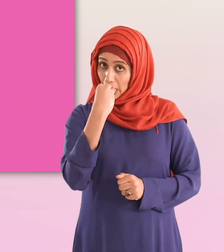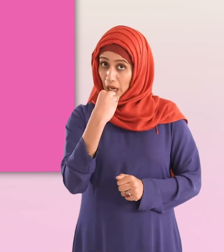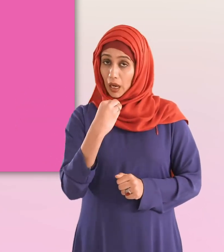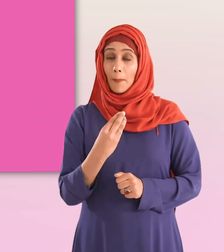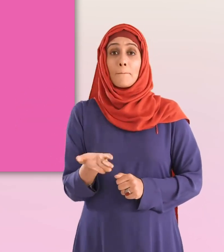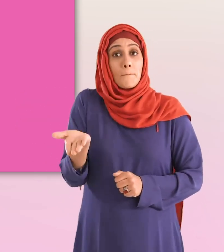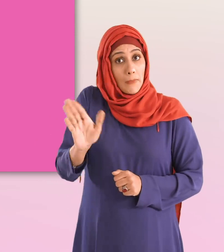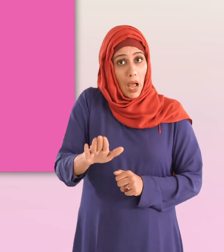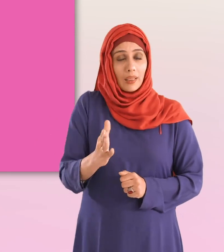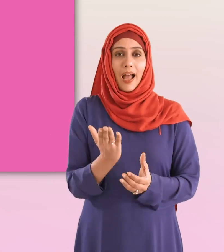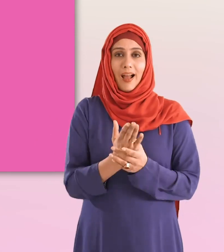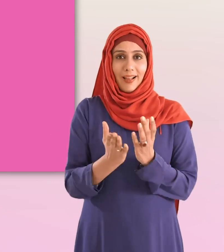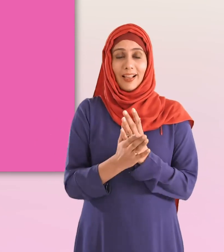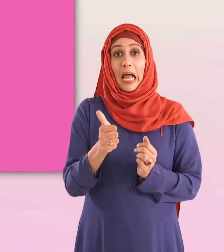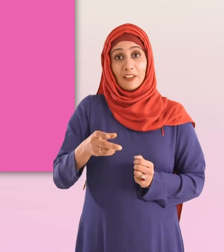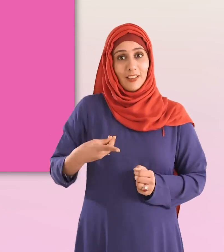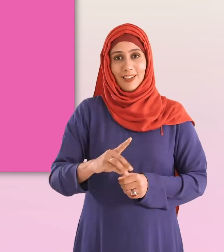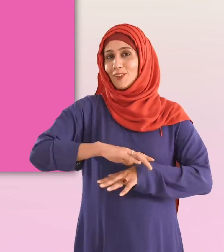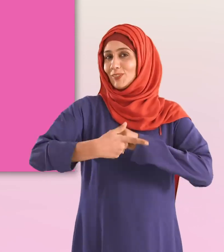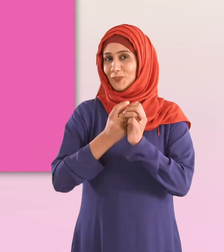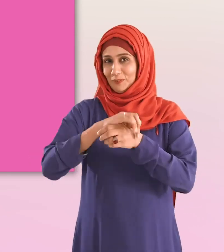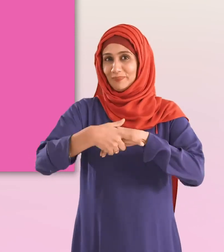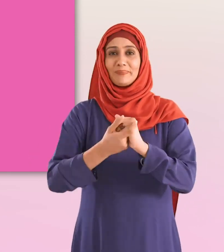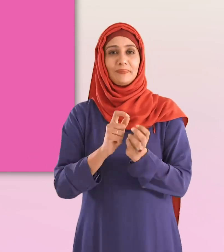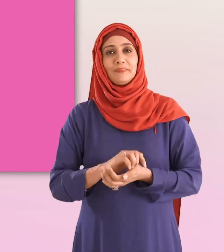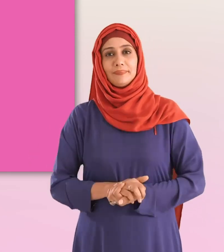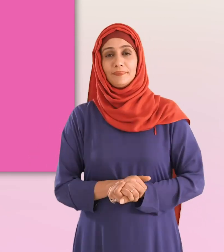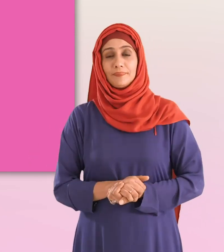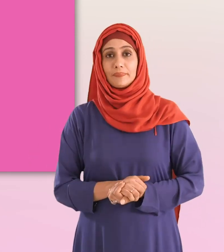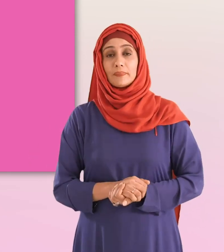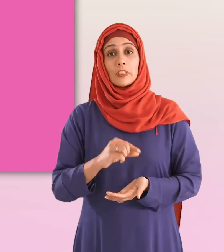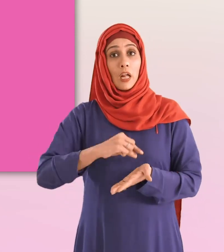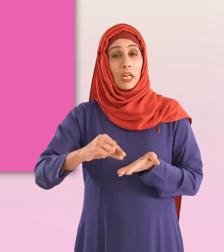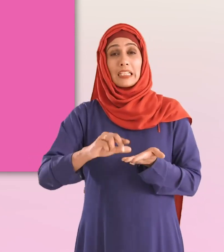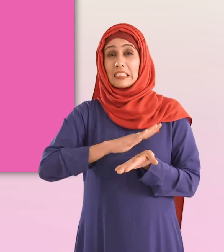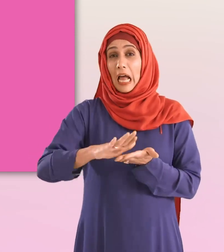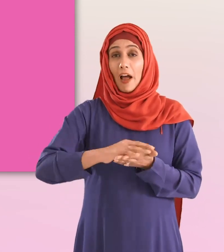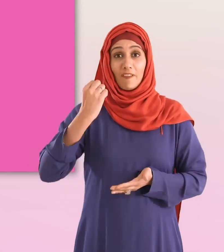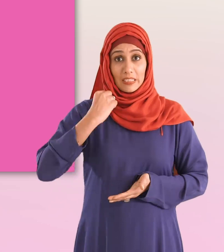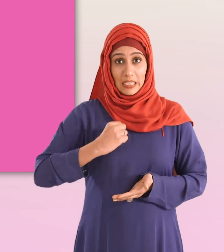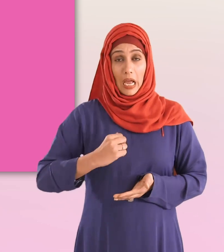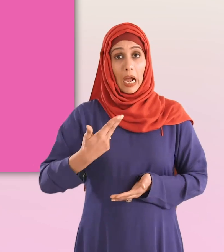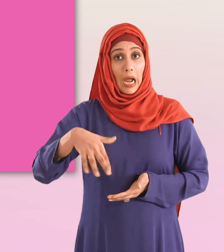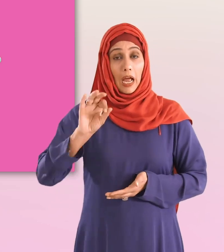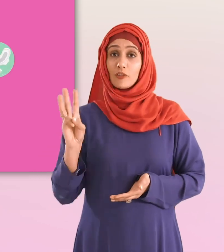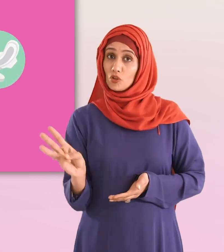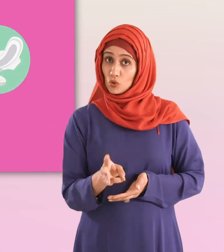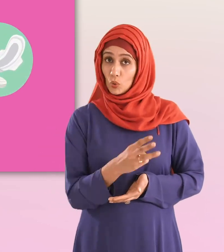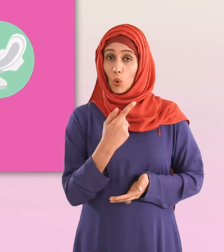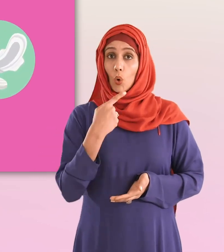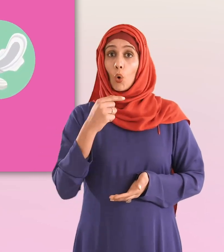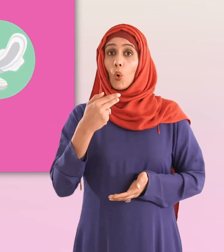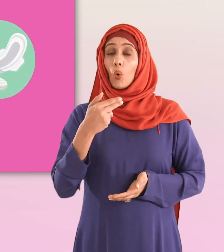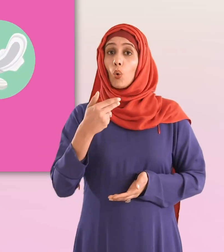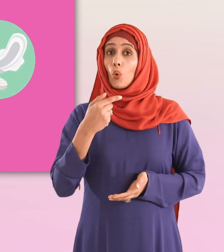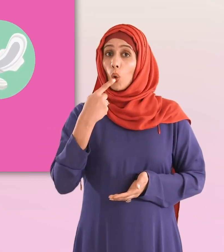سے پہلے اور بعد میں اپنے ہاتھوں کو اچھی طرح دویں حفظانِ صحیح سے متعلقہ کچھ خاص چیزوں کے ذریعے